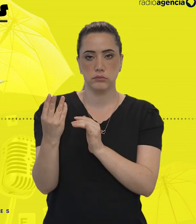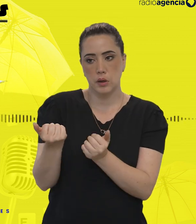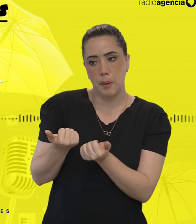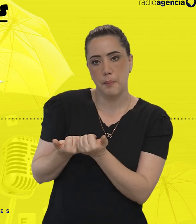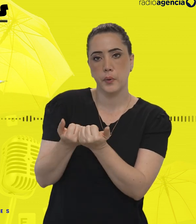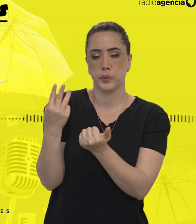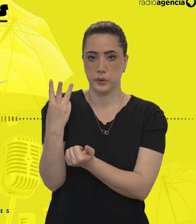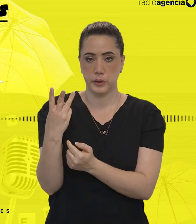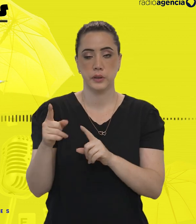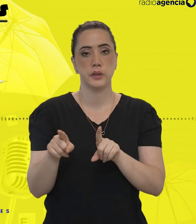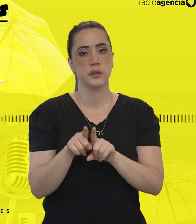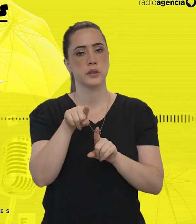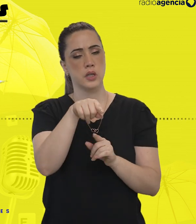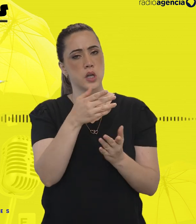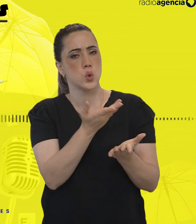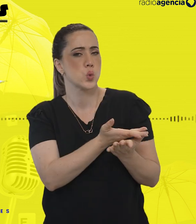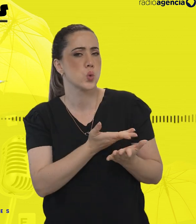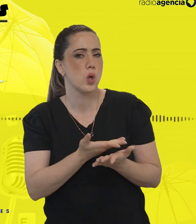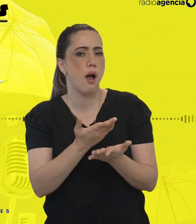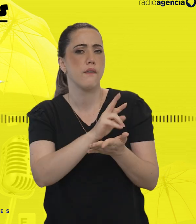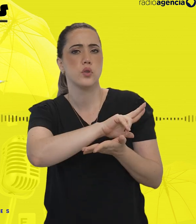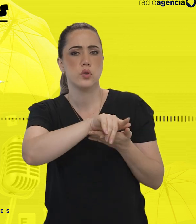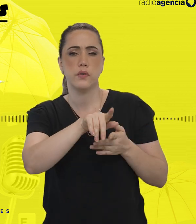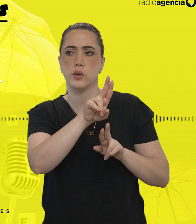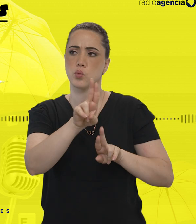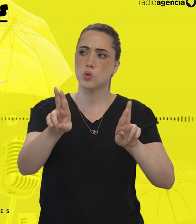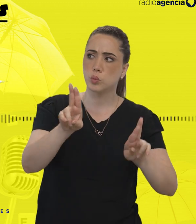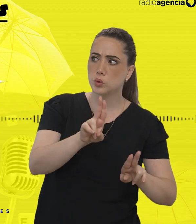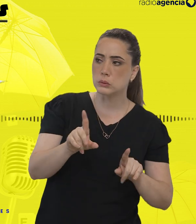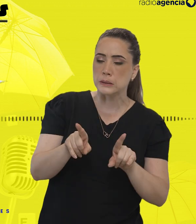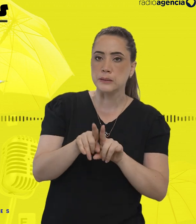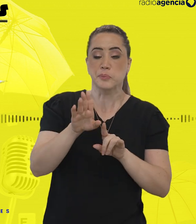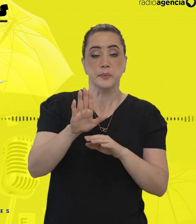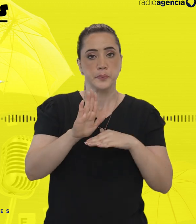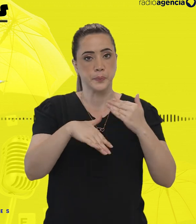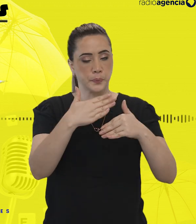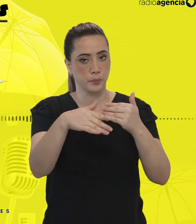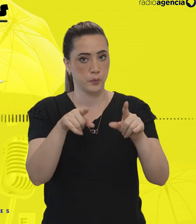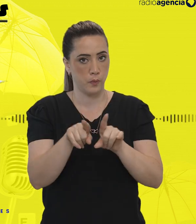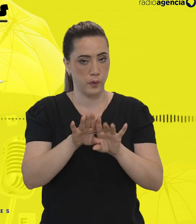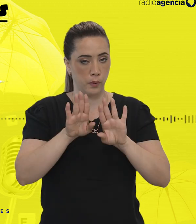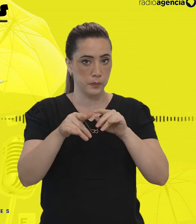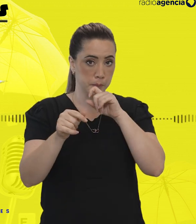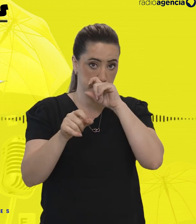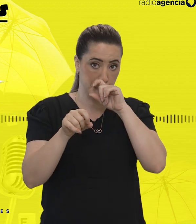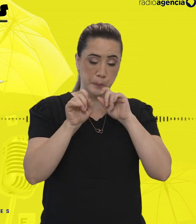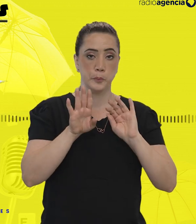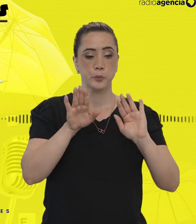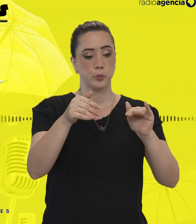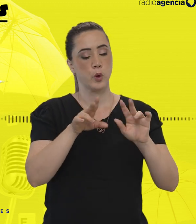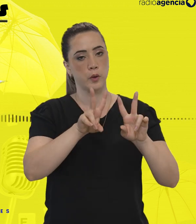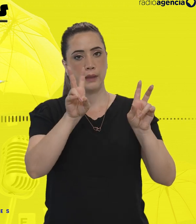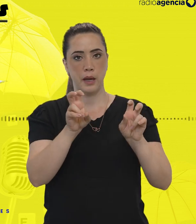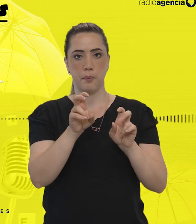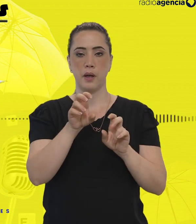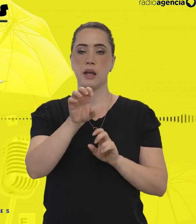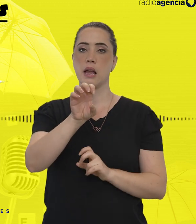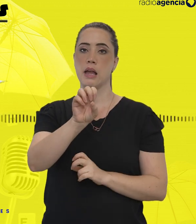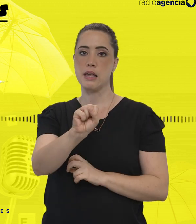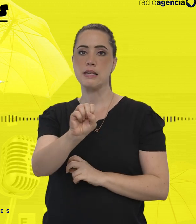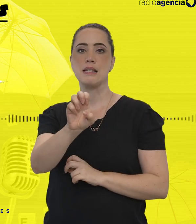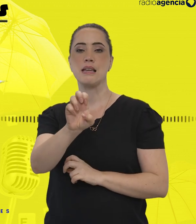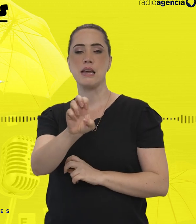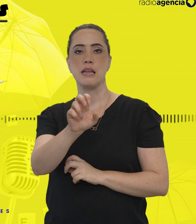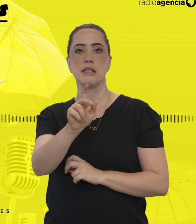Kanner e muito Hans Hasperger. E ela foi avançar nesse debate e cunhou o termo espectro. E